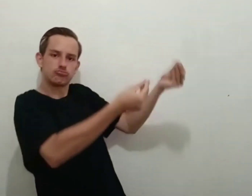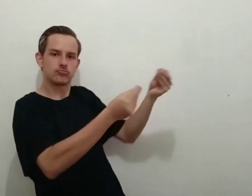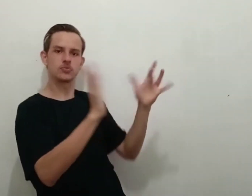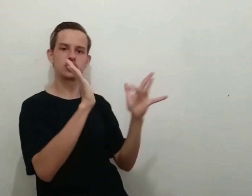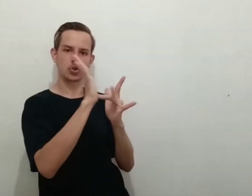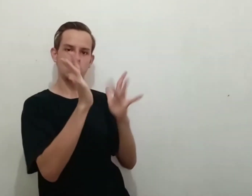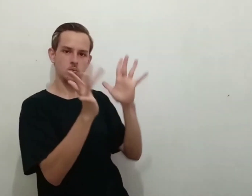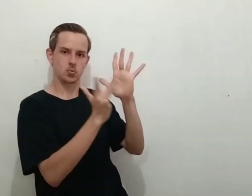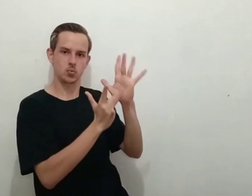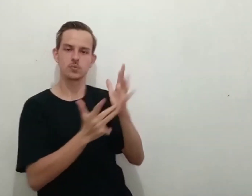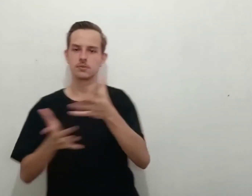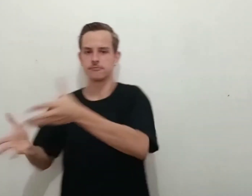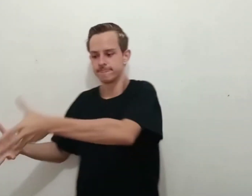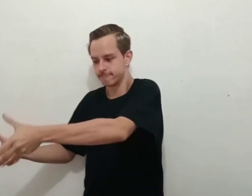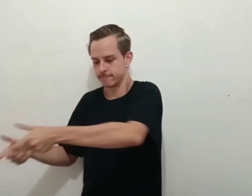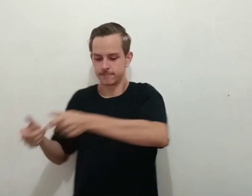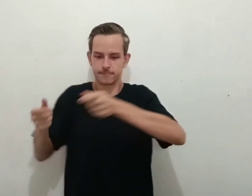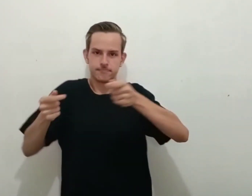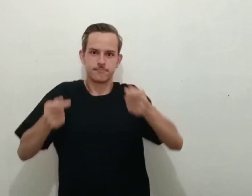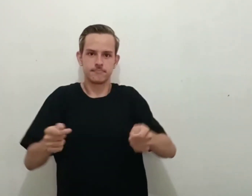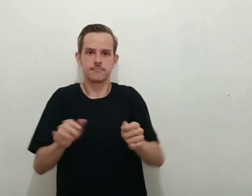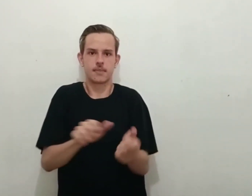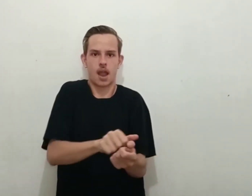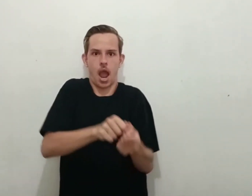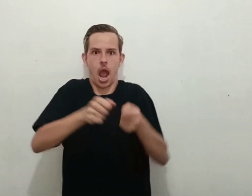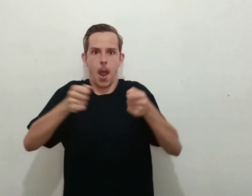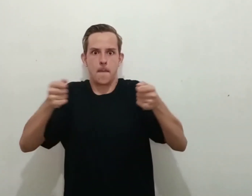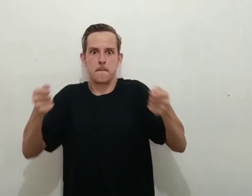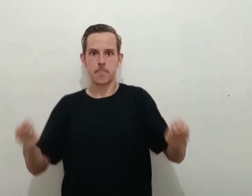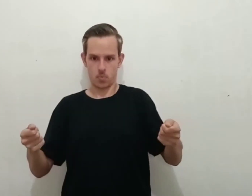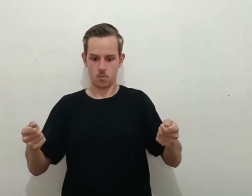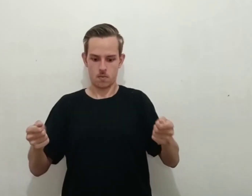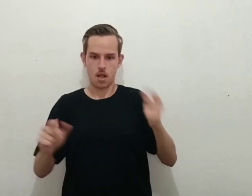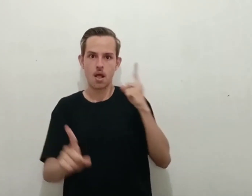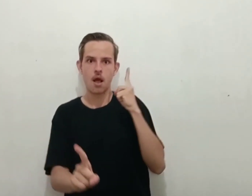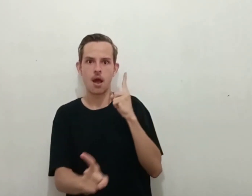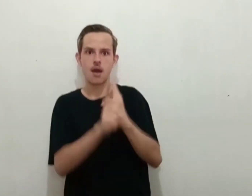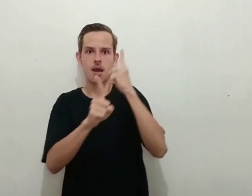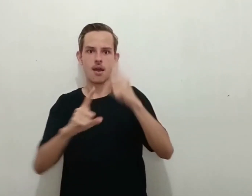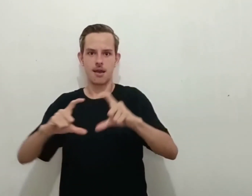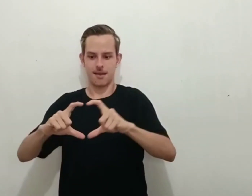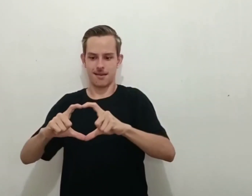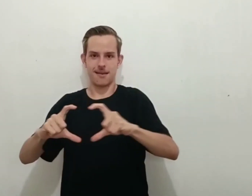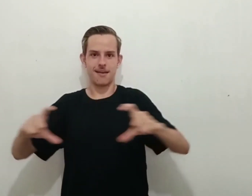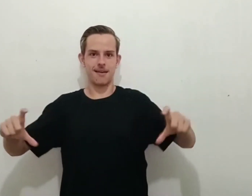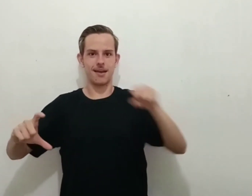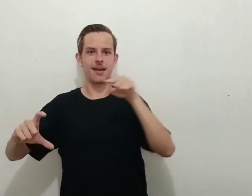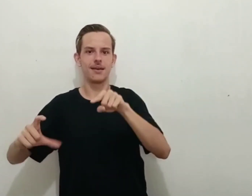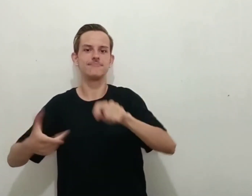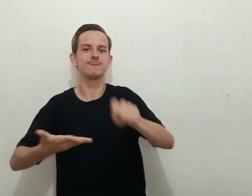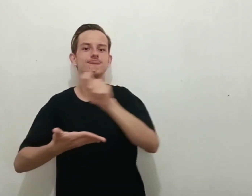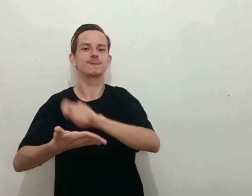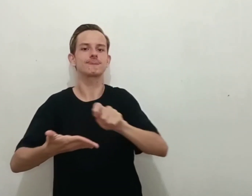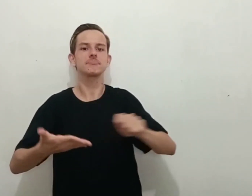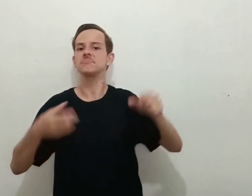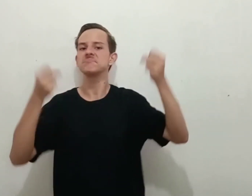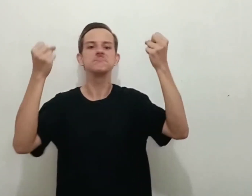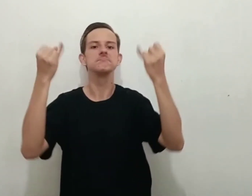Abrindo o livro, Jesus achou a passagem em que está escrito